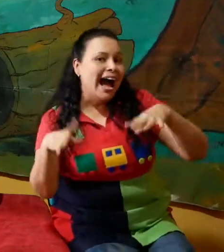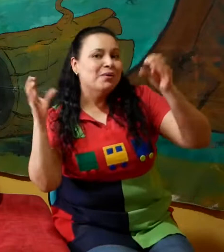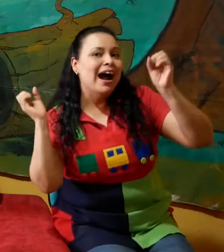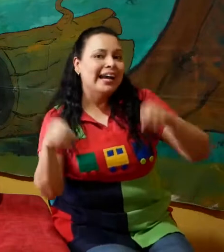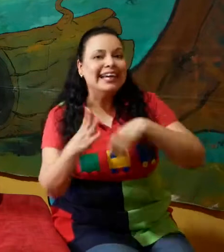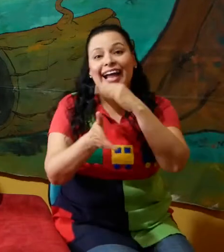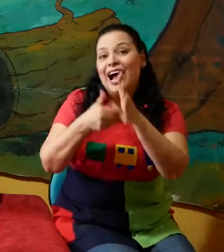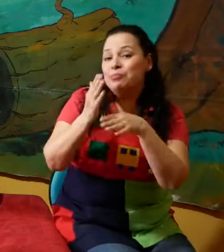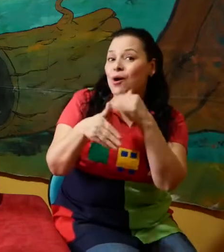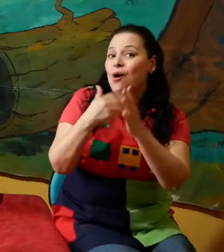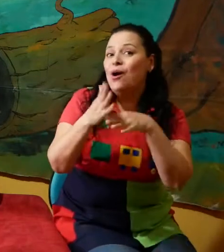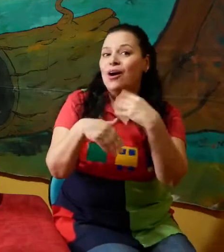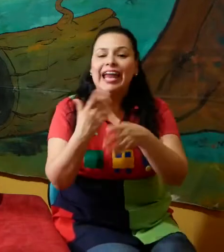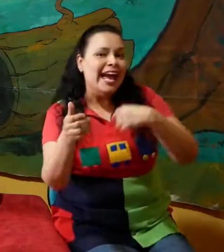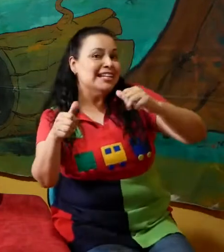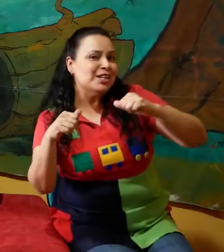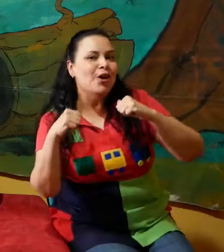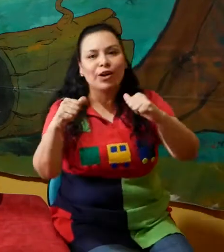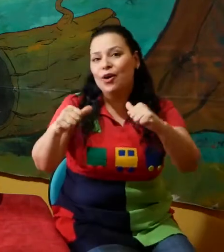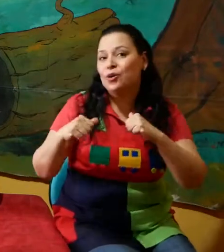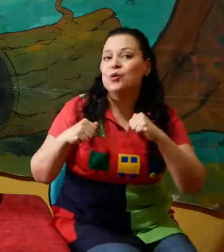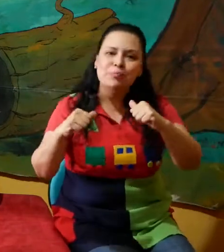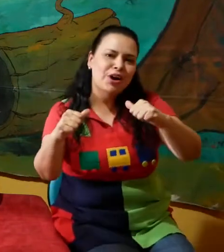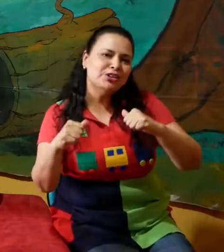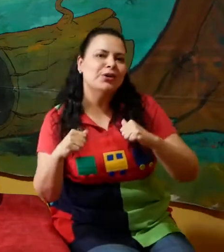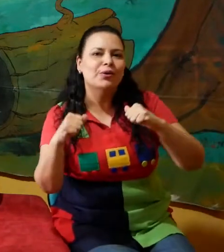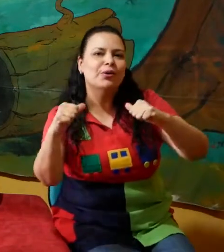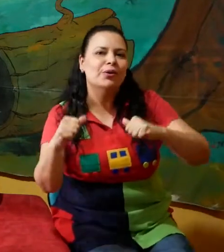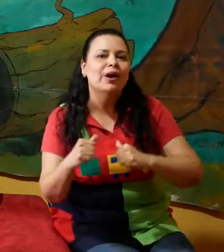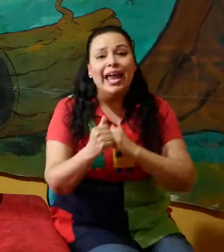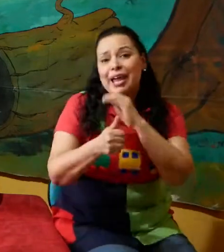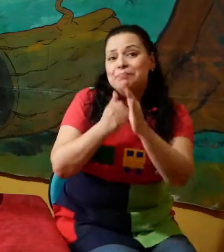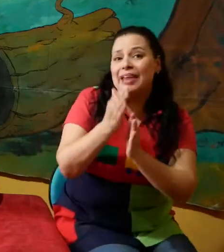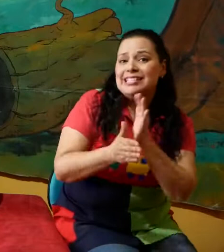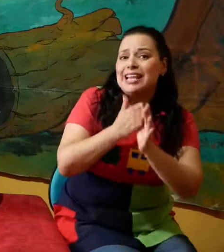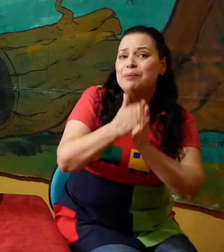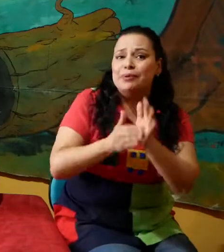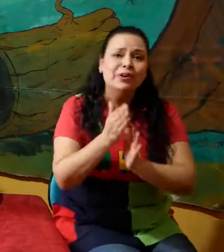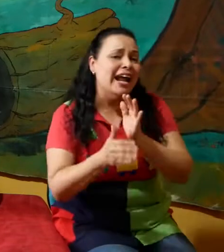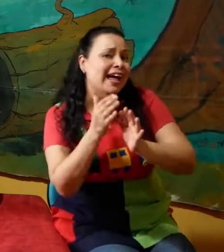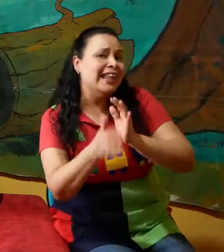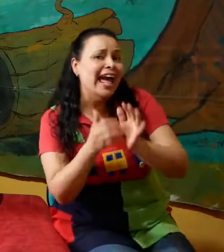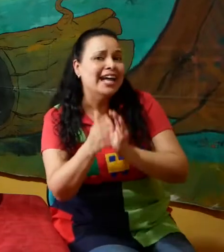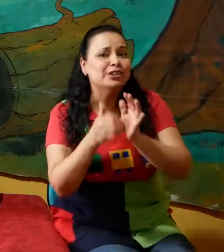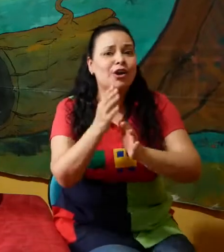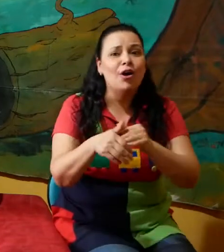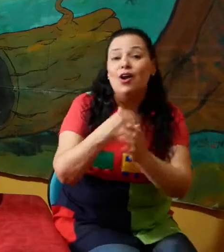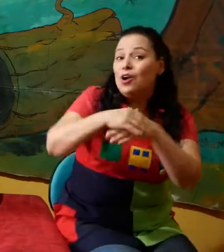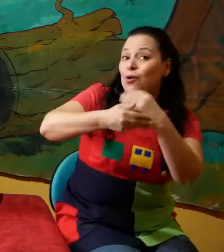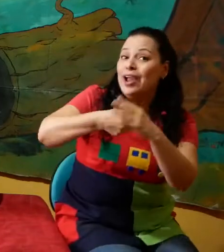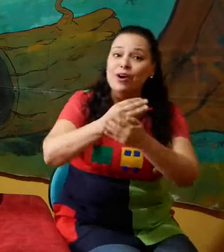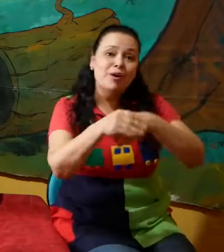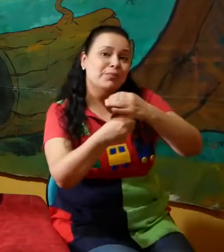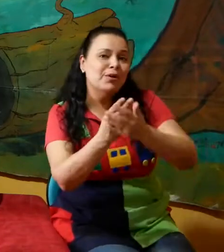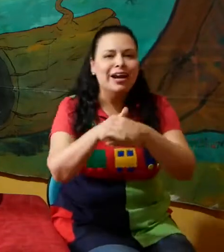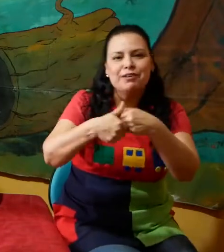Agua y jabón Es lo que ocupo yo Empiezo por adentro